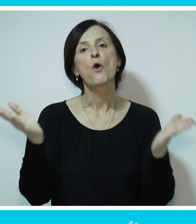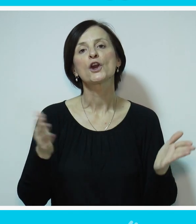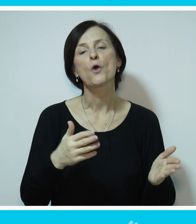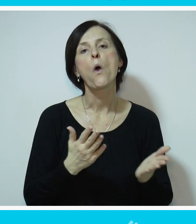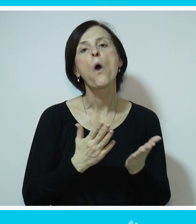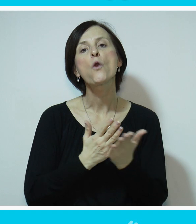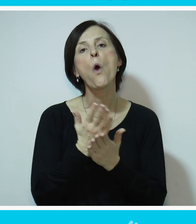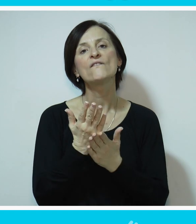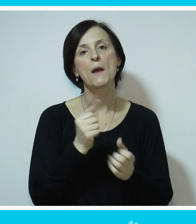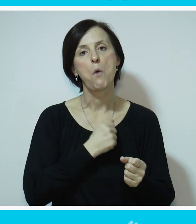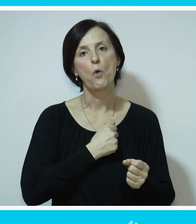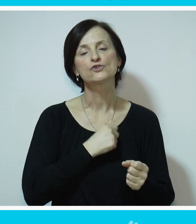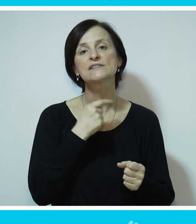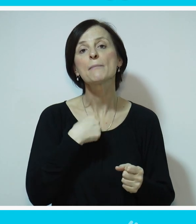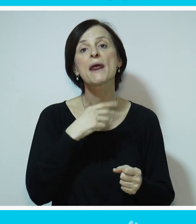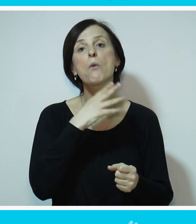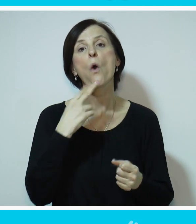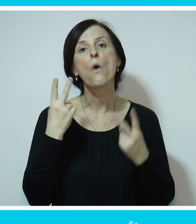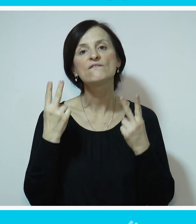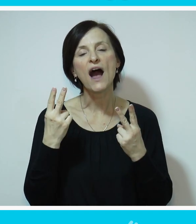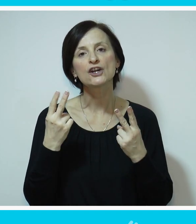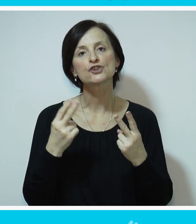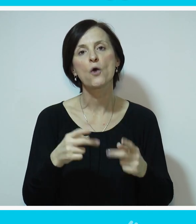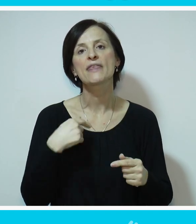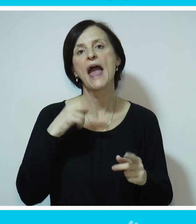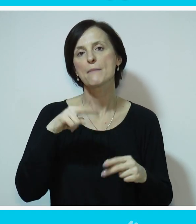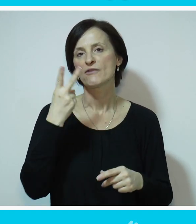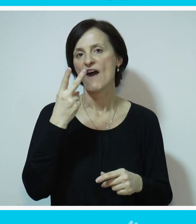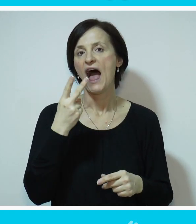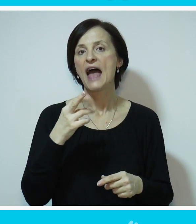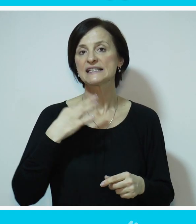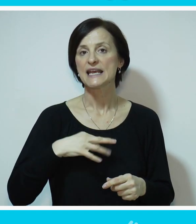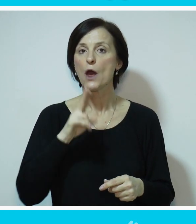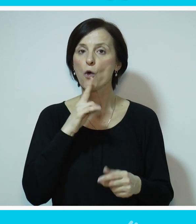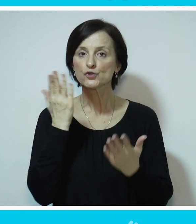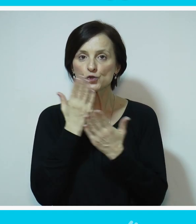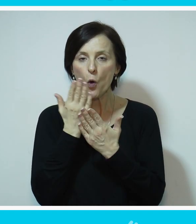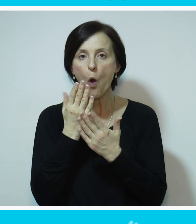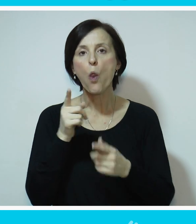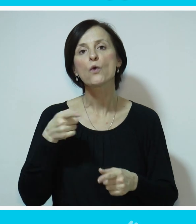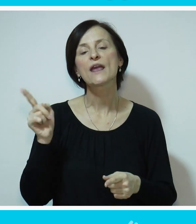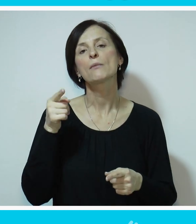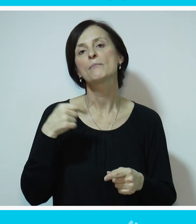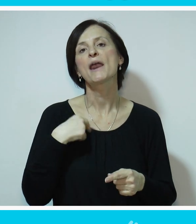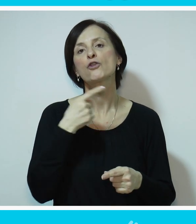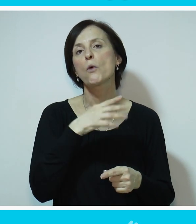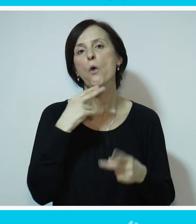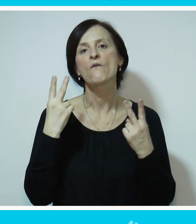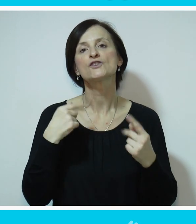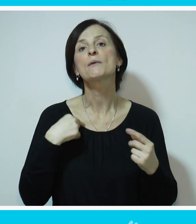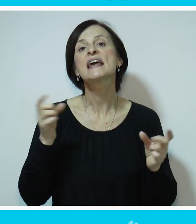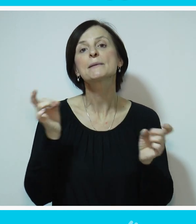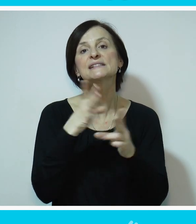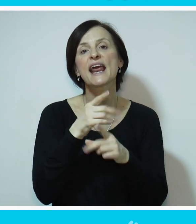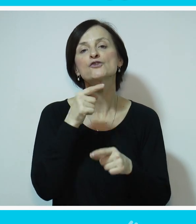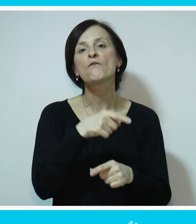mogućnosti. Za mene je jako bitno, imam za sebe dva sina koje školujem, jako bitno. Prosto sam